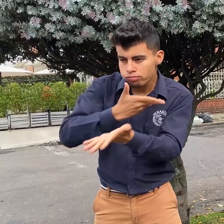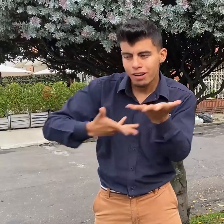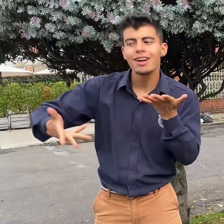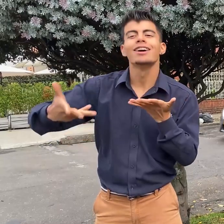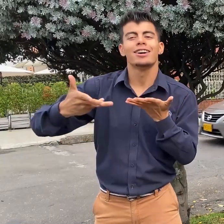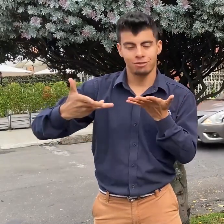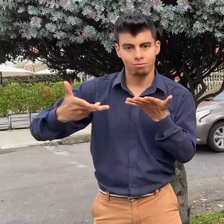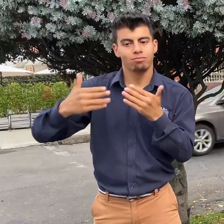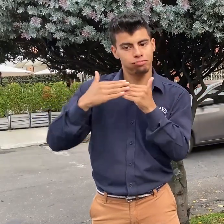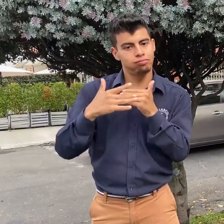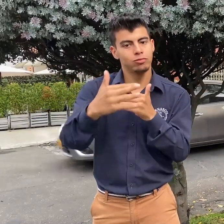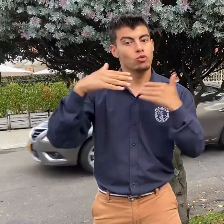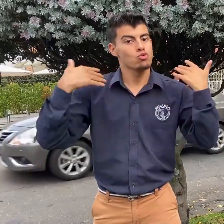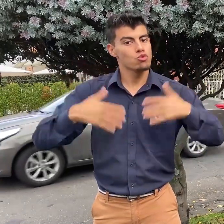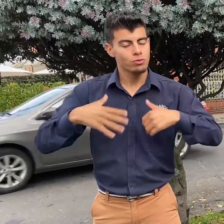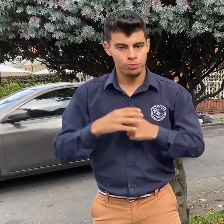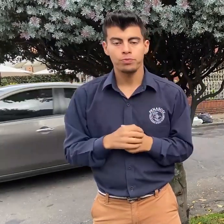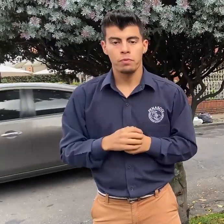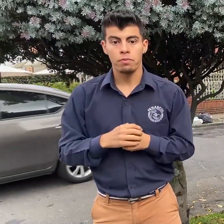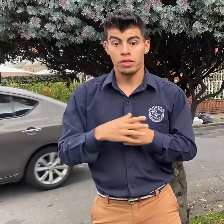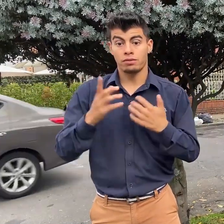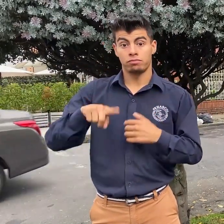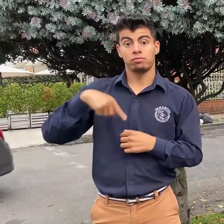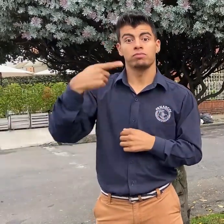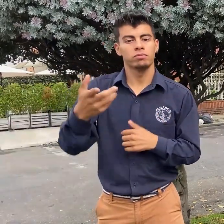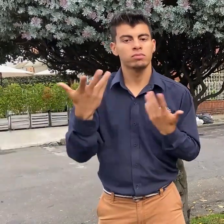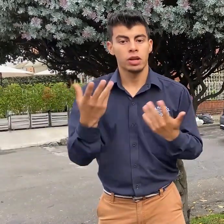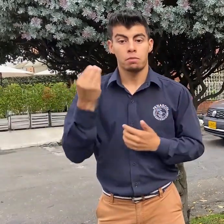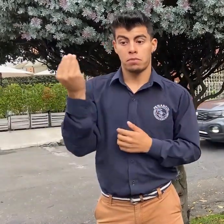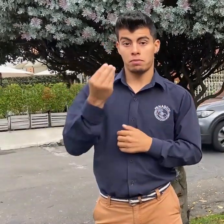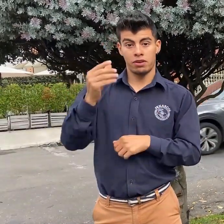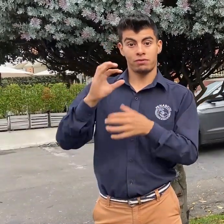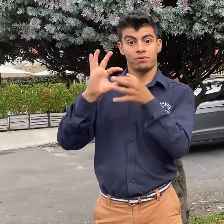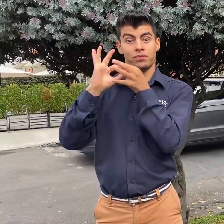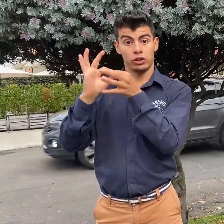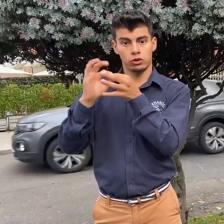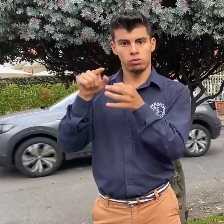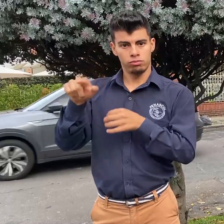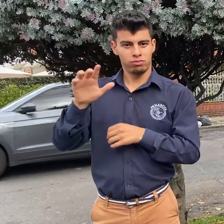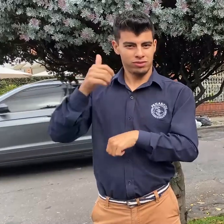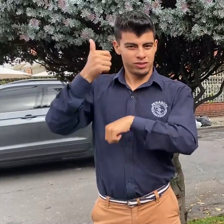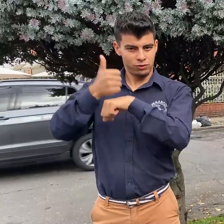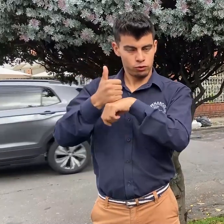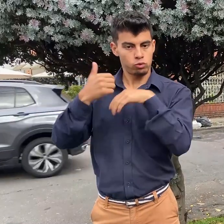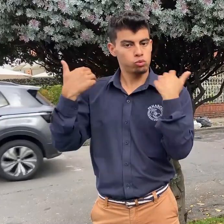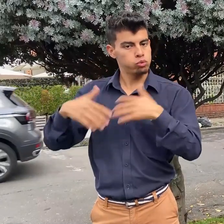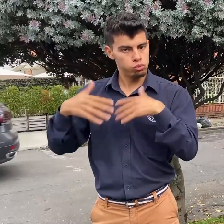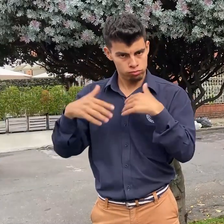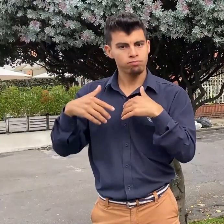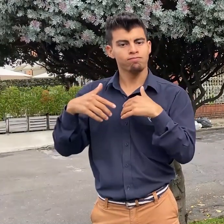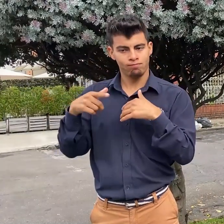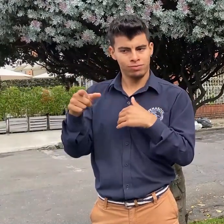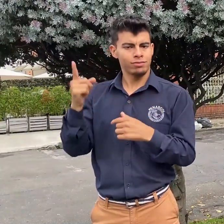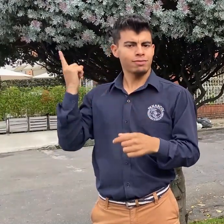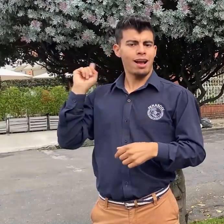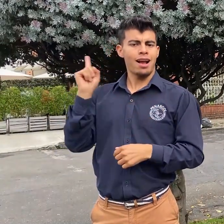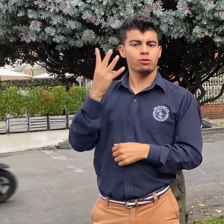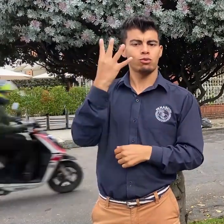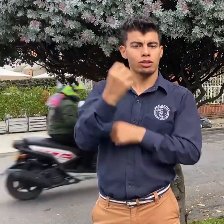e infantil del territorio nacional. Es un trabajo mancomunado del que habrá de ahora en adelante. ¡Uy! Posteriormente, entendiendo que los miembros del